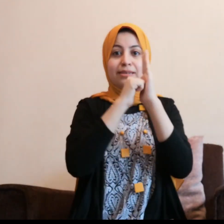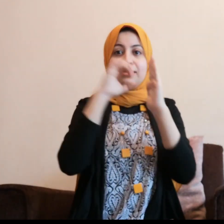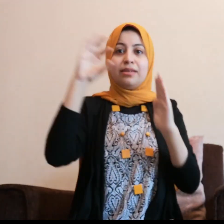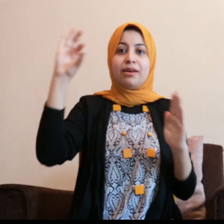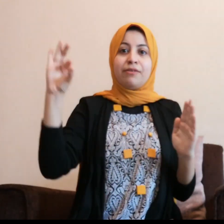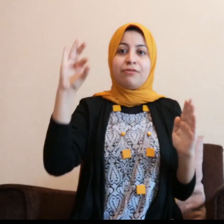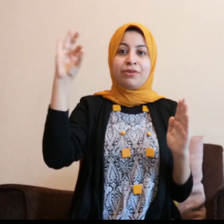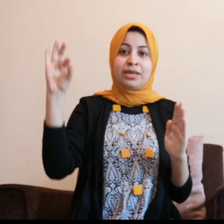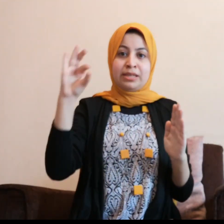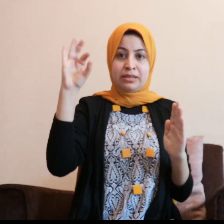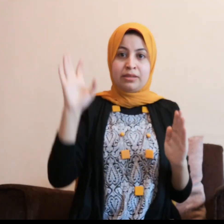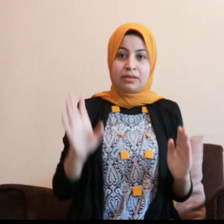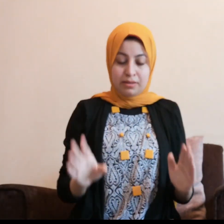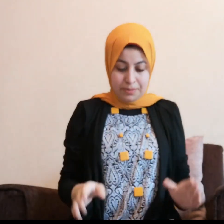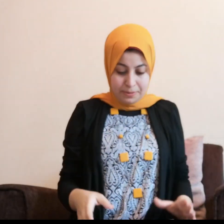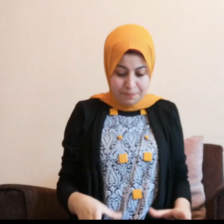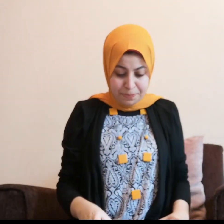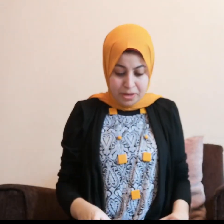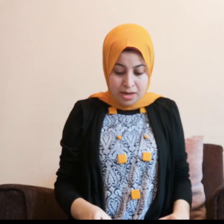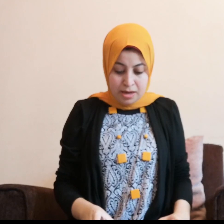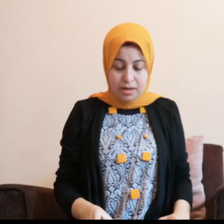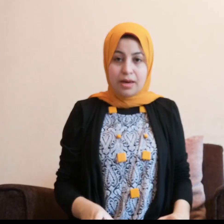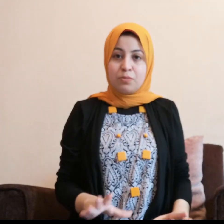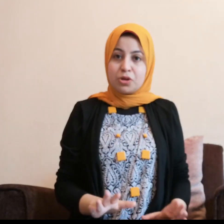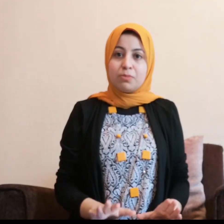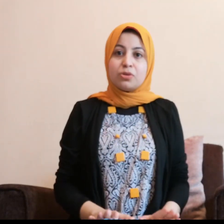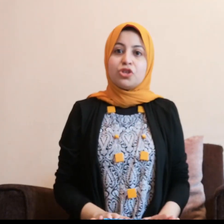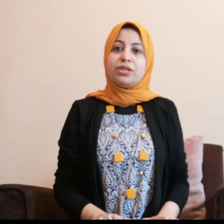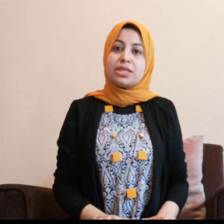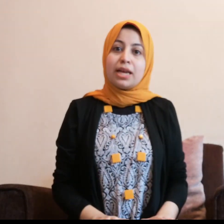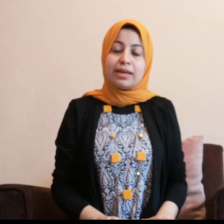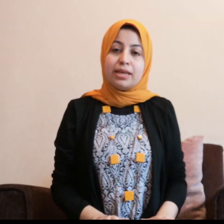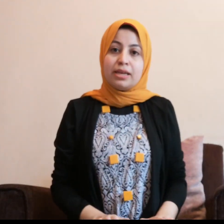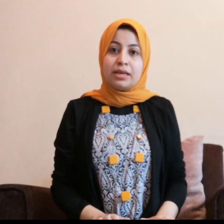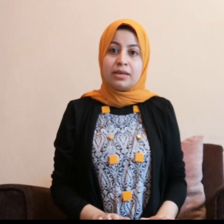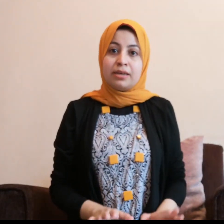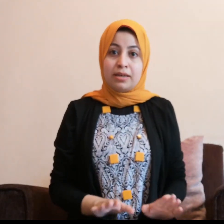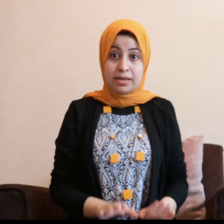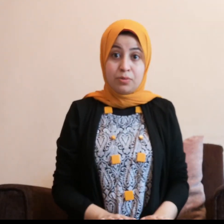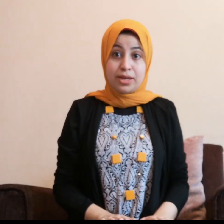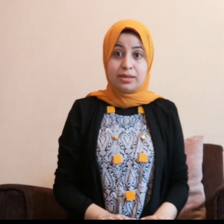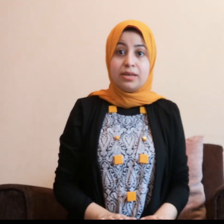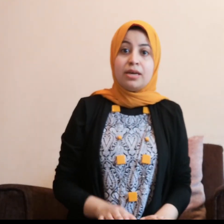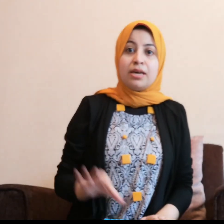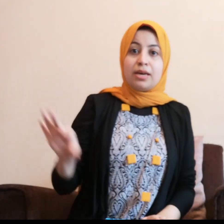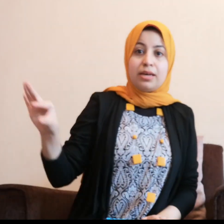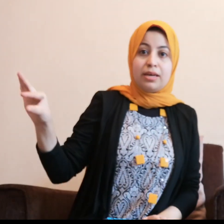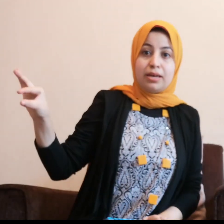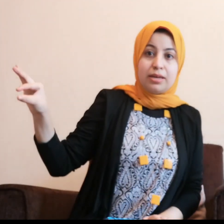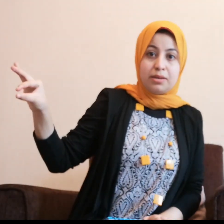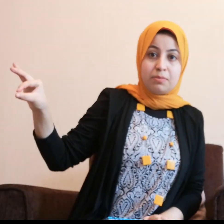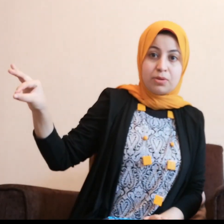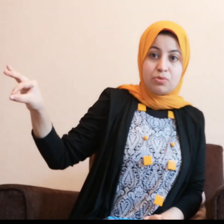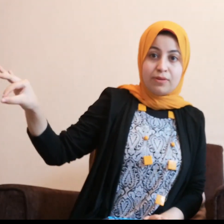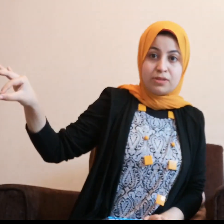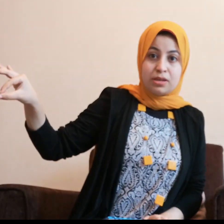ساكن فين اه او ممكن برضه عشان نسأل عن العنوان برضه نفس